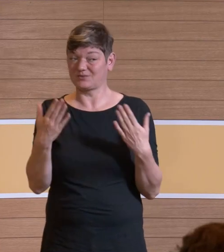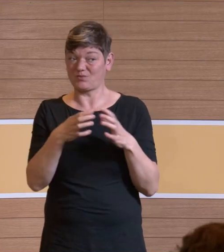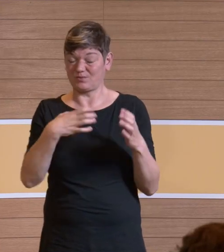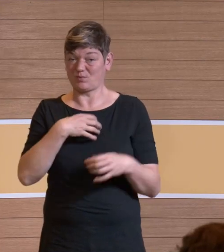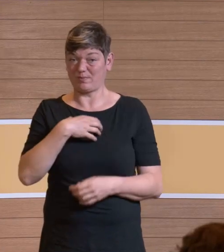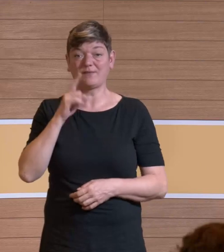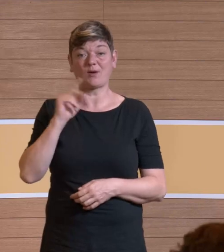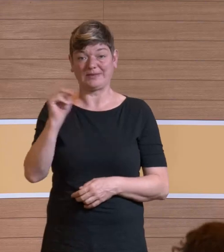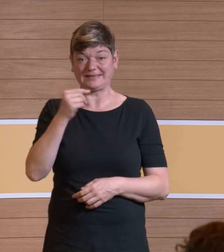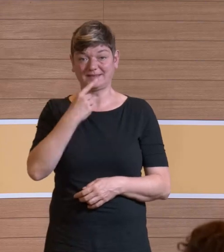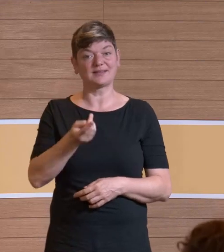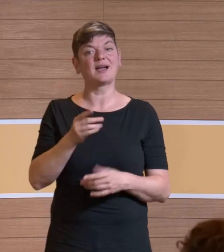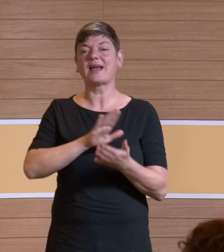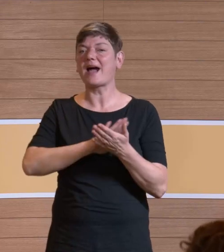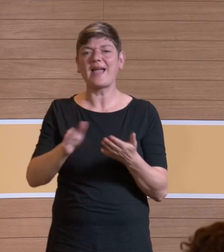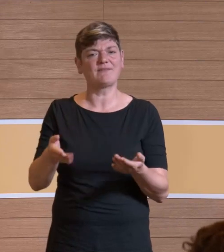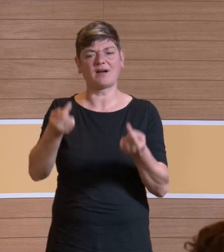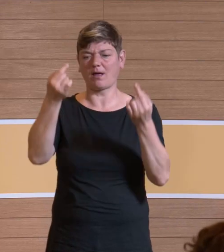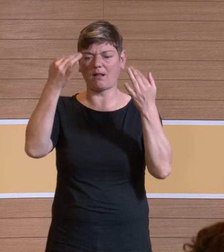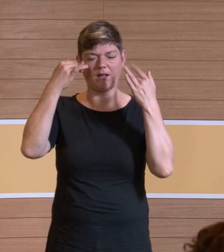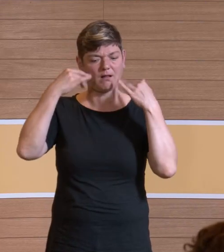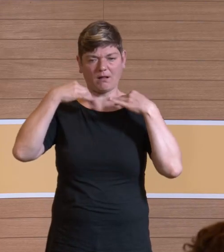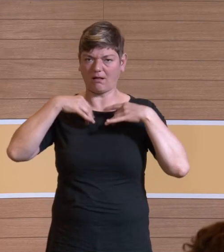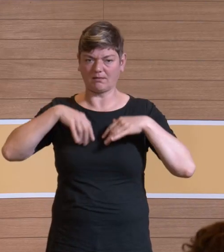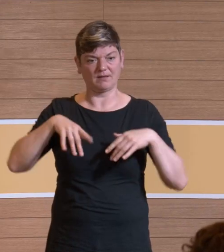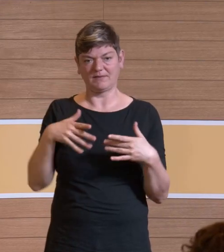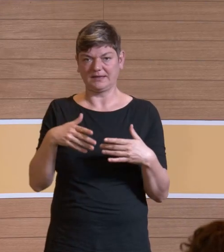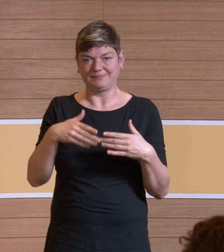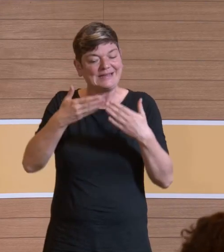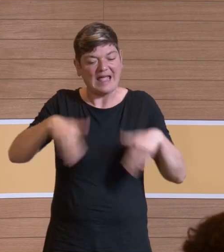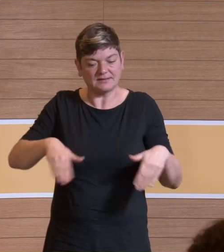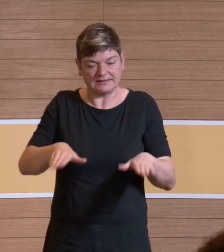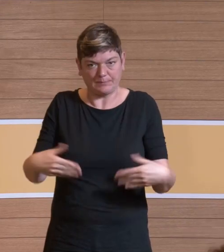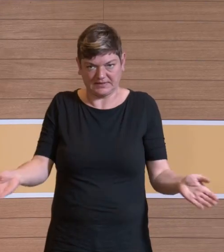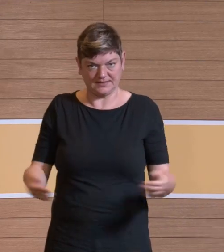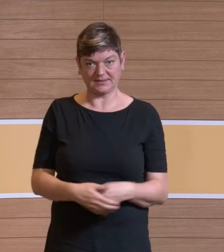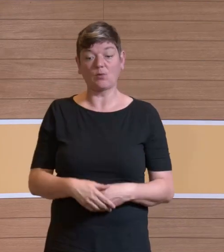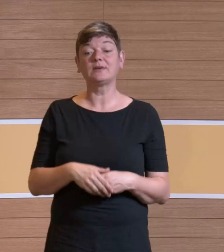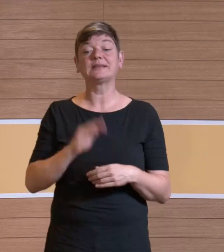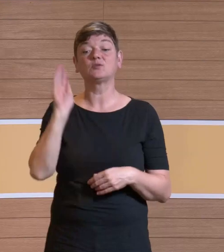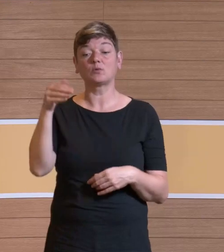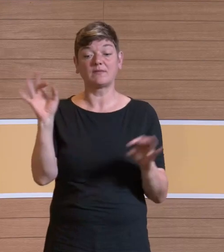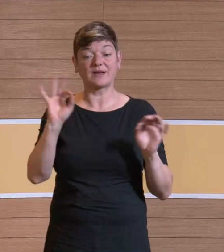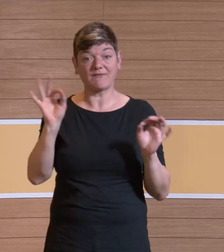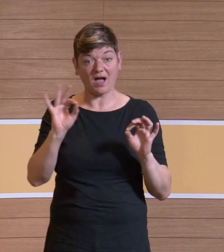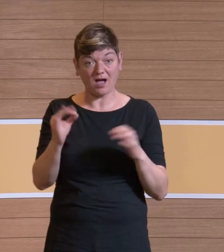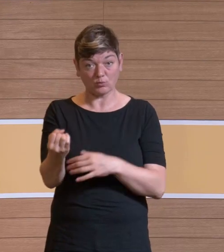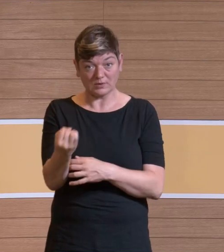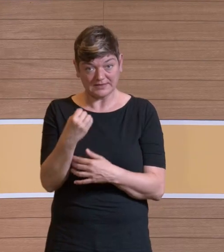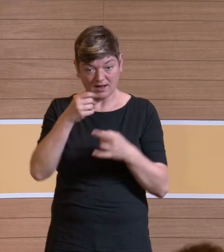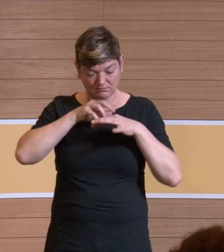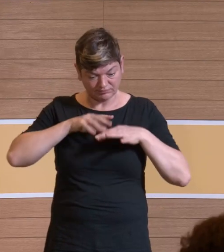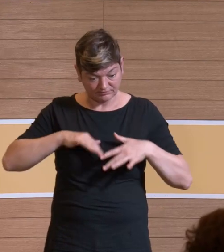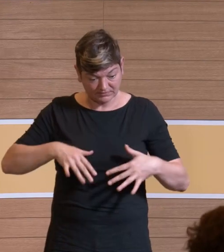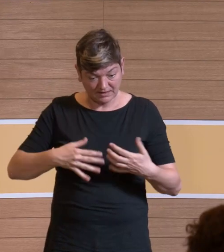Nistri schon gesagt hat, die wandern einfach durch. Und was da an Gefährdungspotenzial sich herausentwickelt,